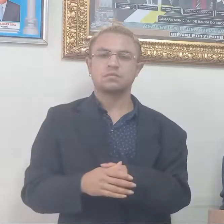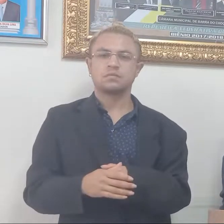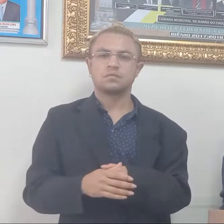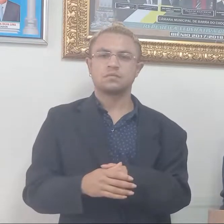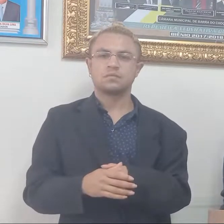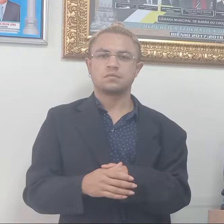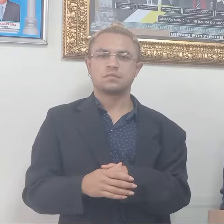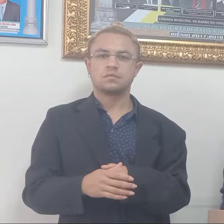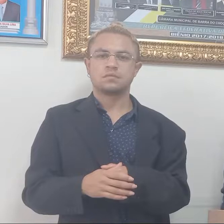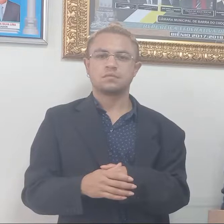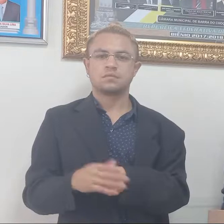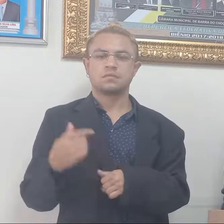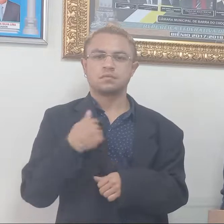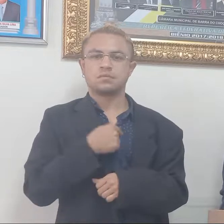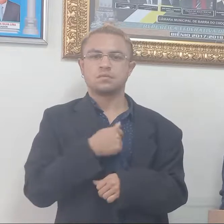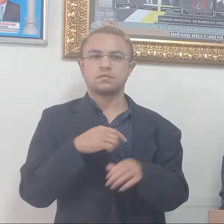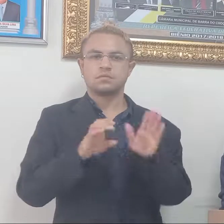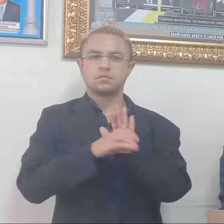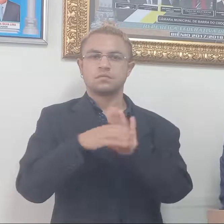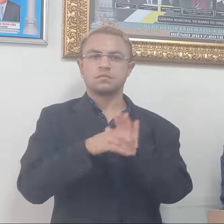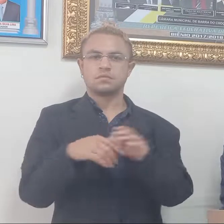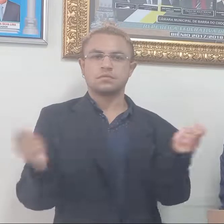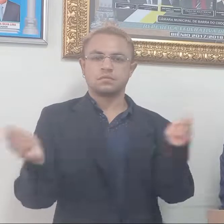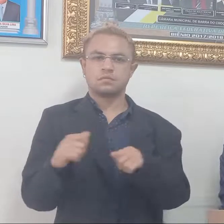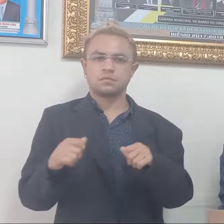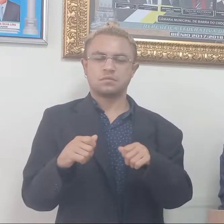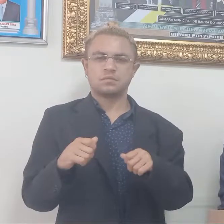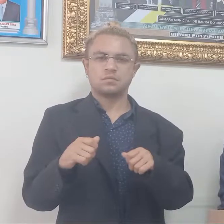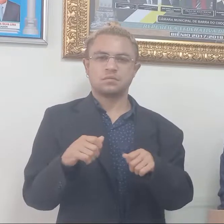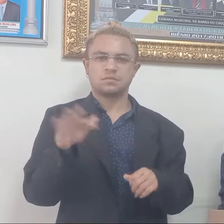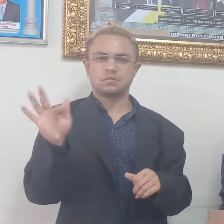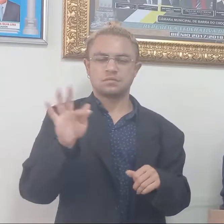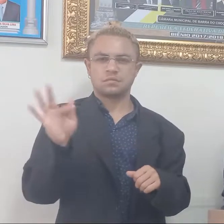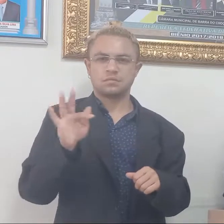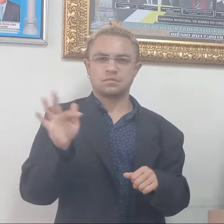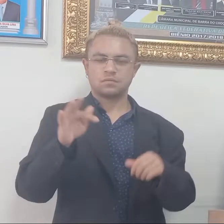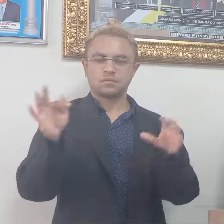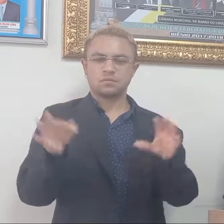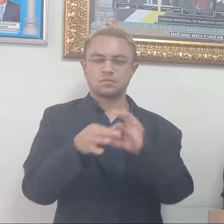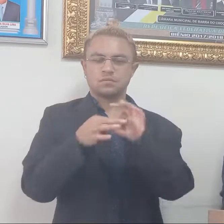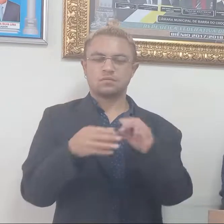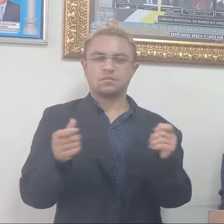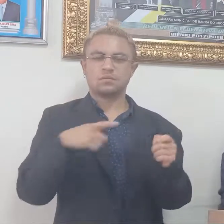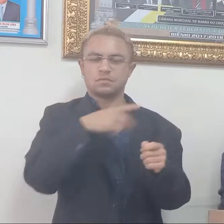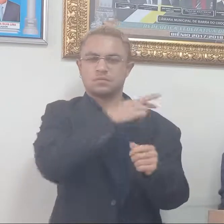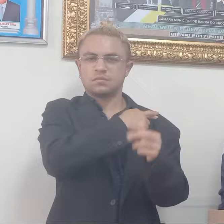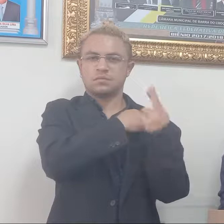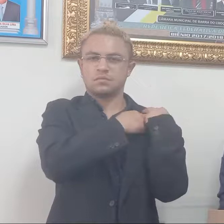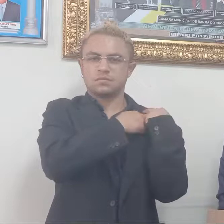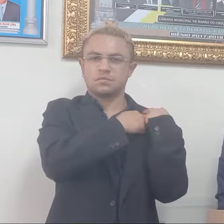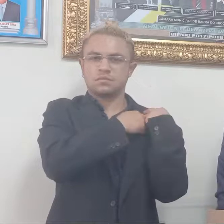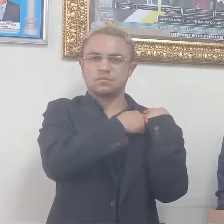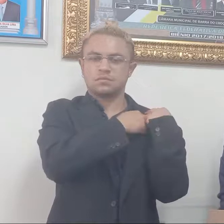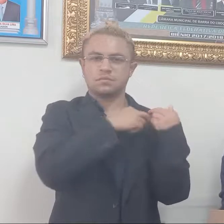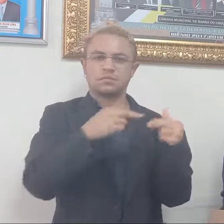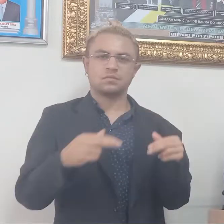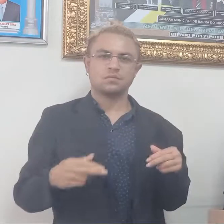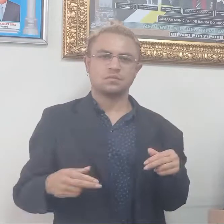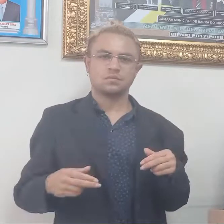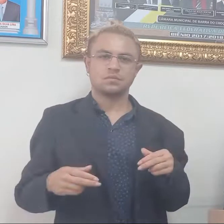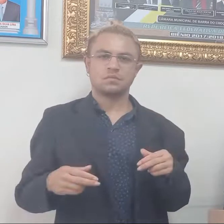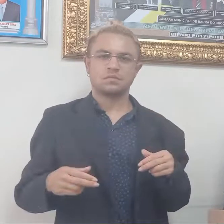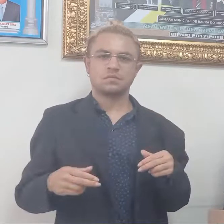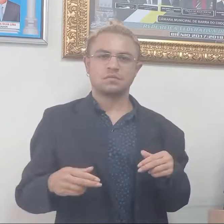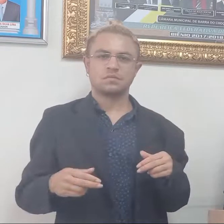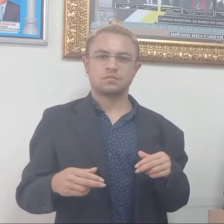Constituição define que a União Federal será o responsável pelo pagamento do vencimento das agentes comunitárias de saúde e